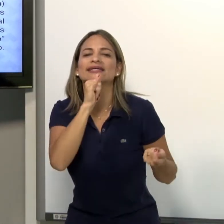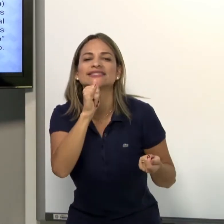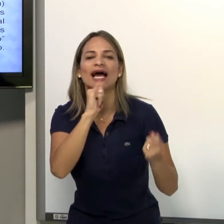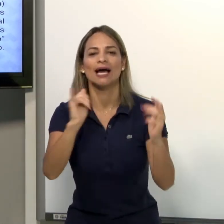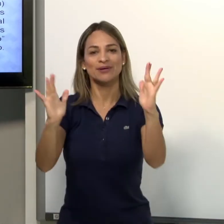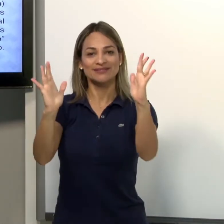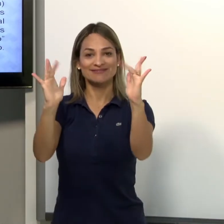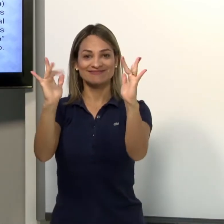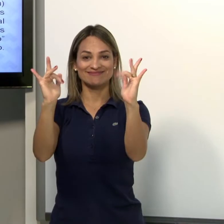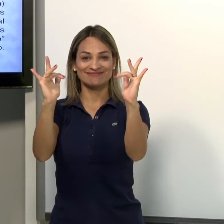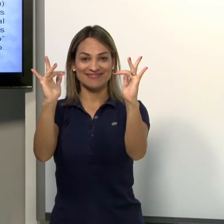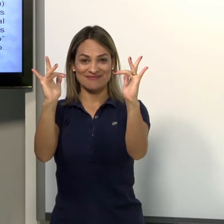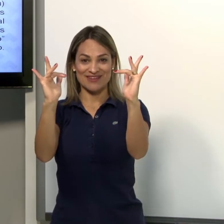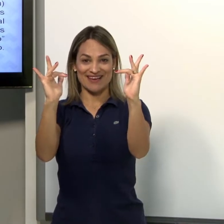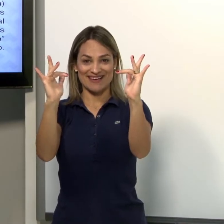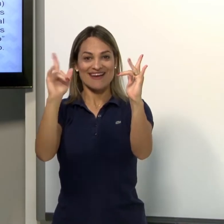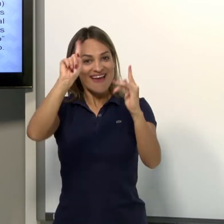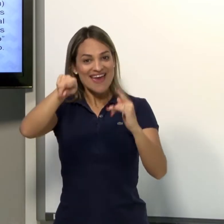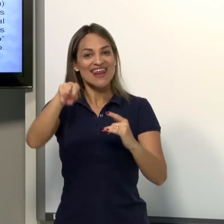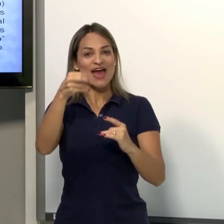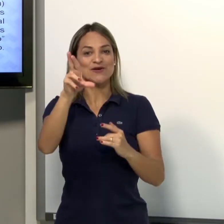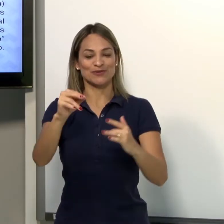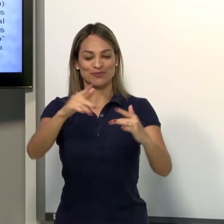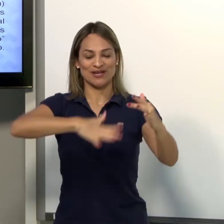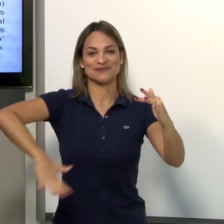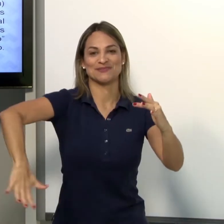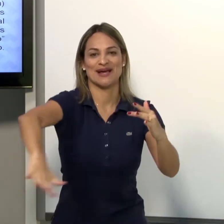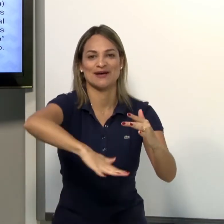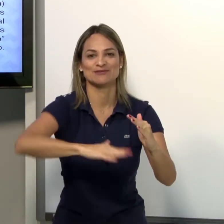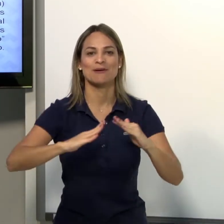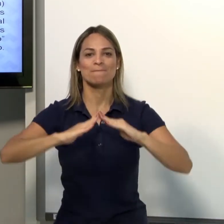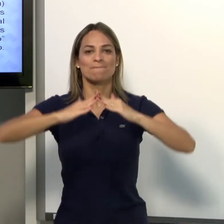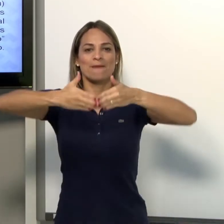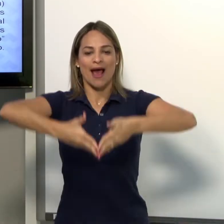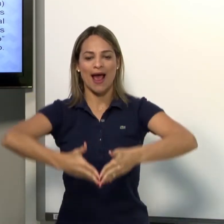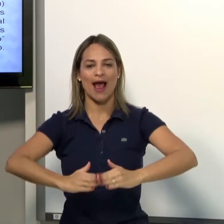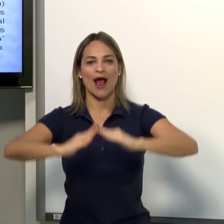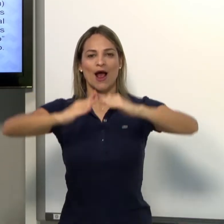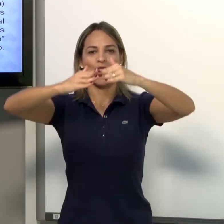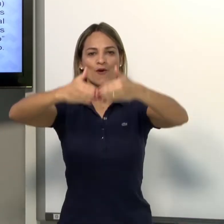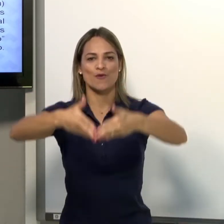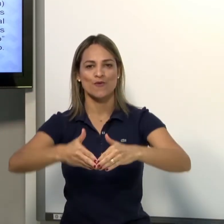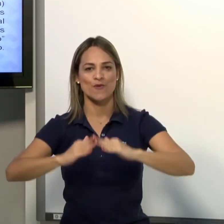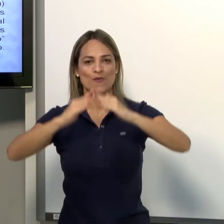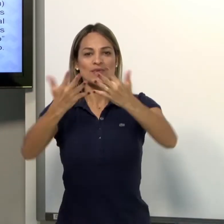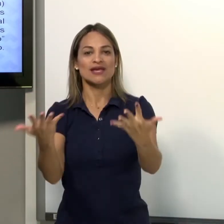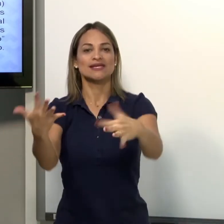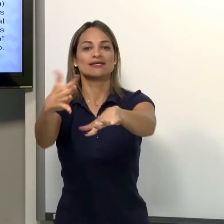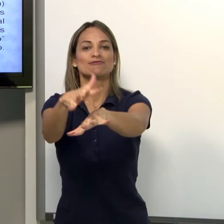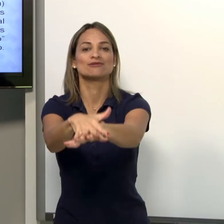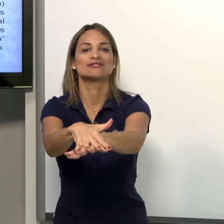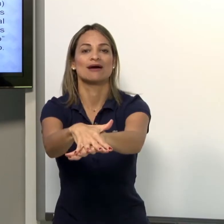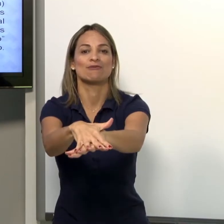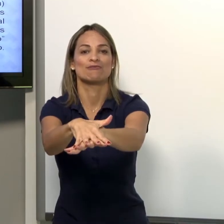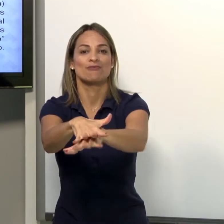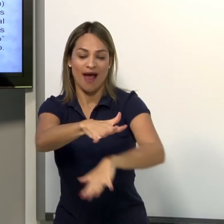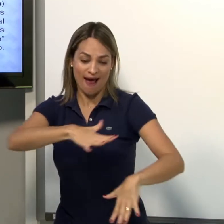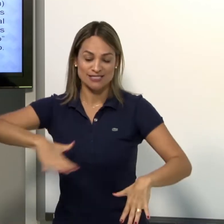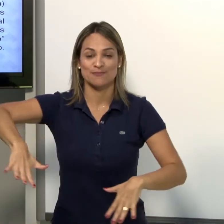Exemplo, namorar. É, ele está no espaço neutro. Barco, inclusão. Eles